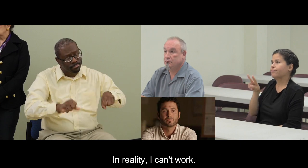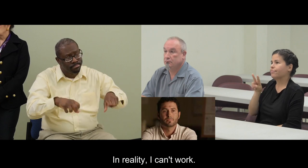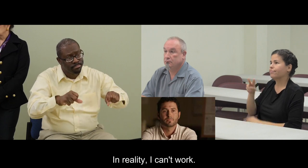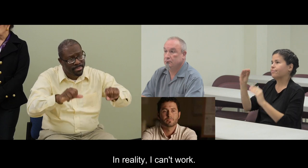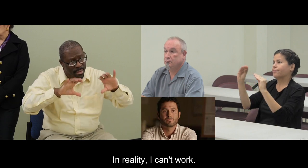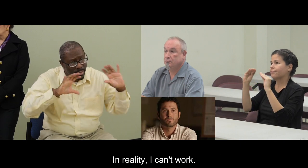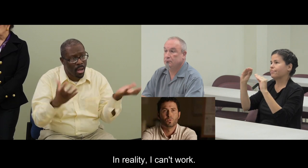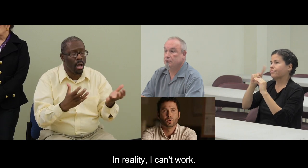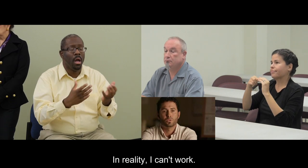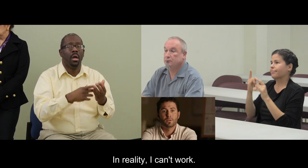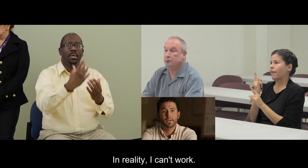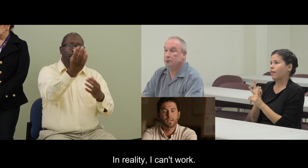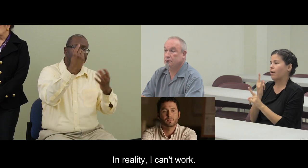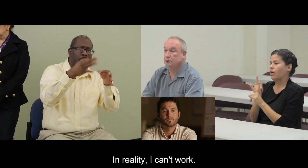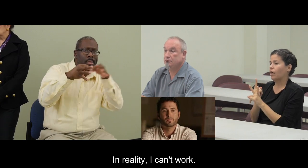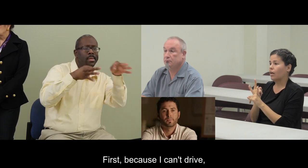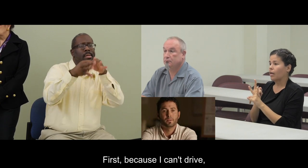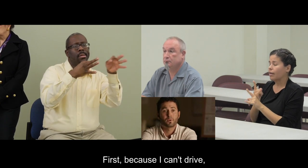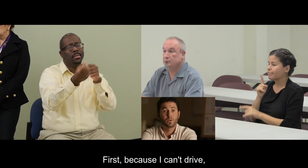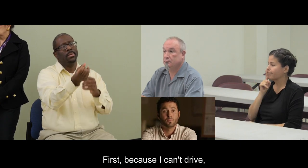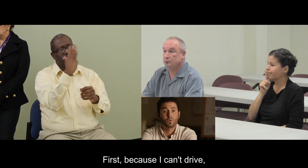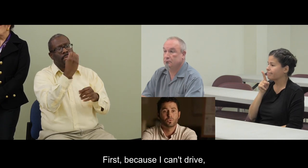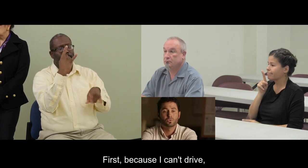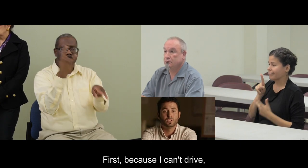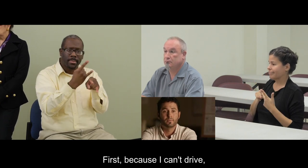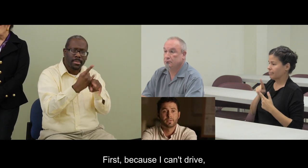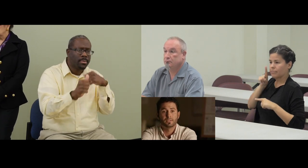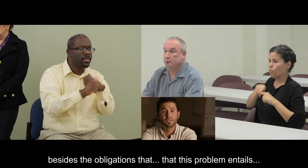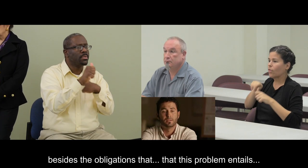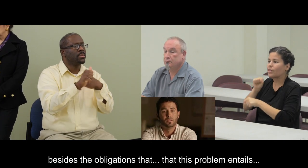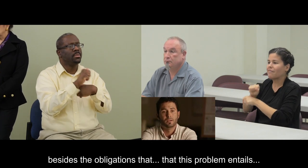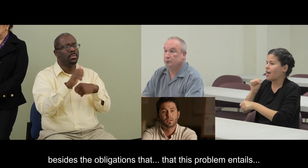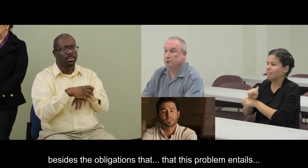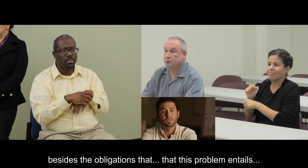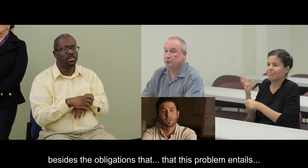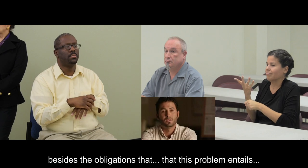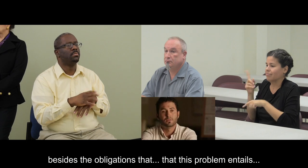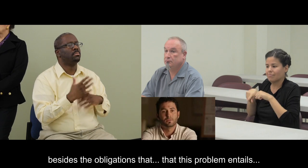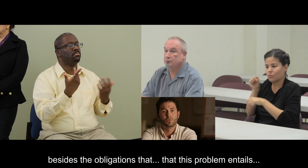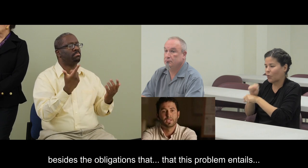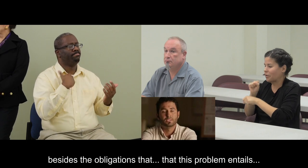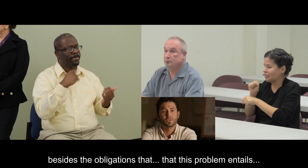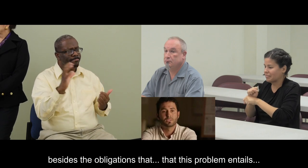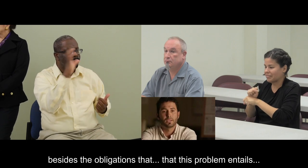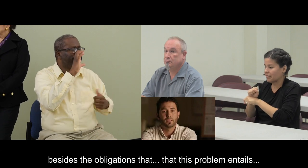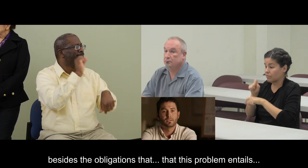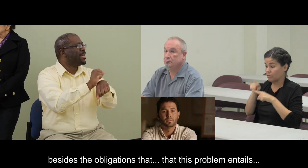Realmente no puedo trabajar, en primera porque no puedo conducir. Aparte, las obligaciones que